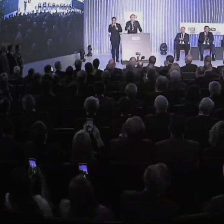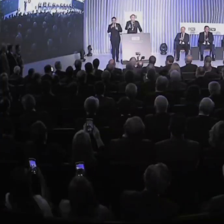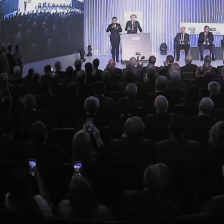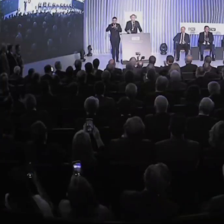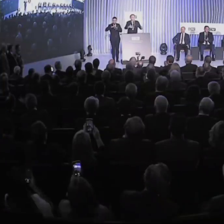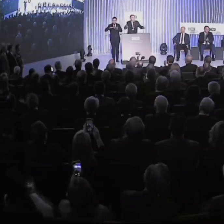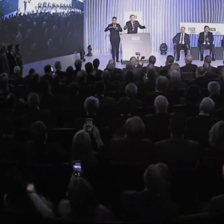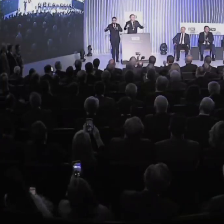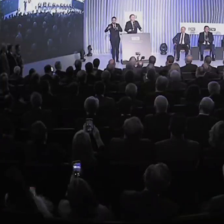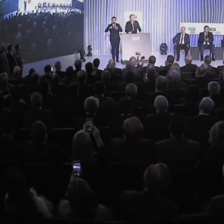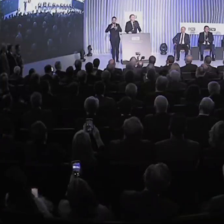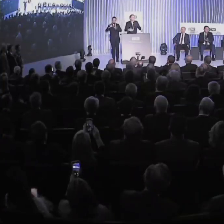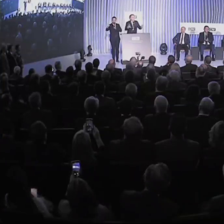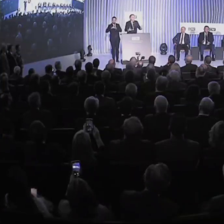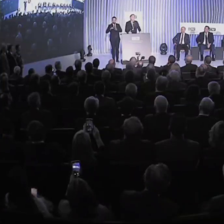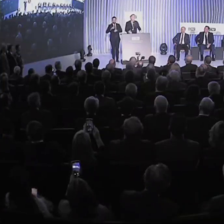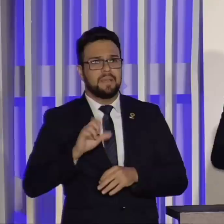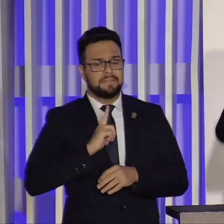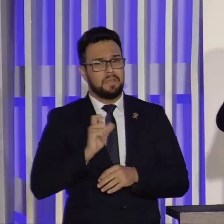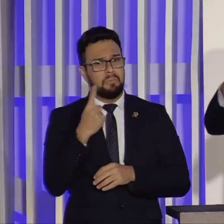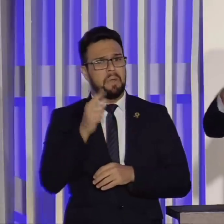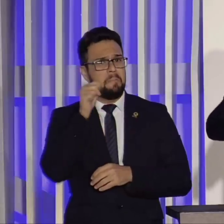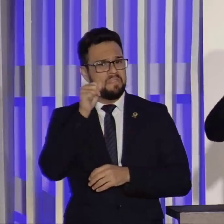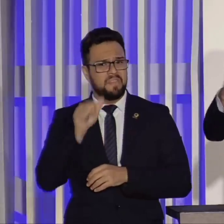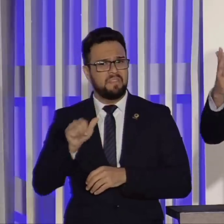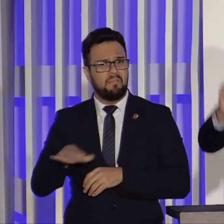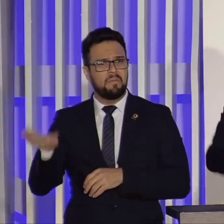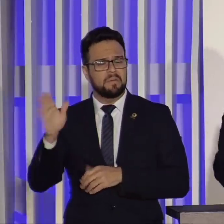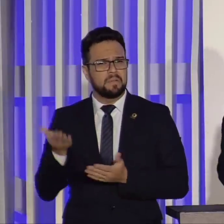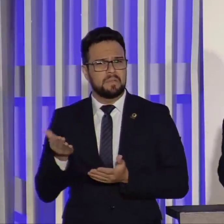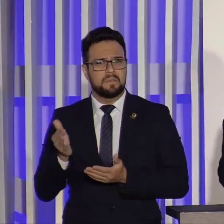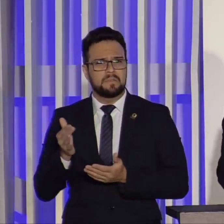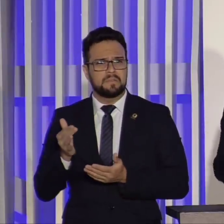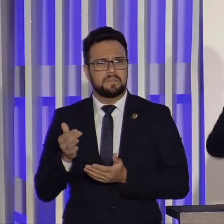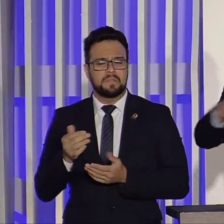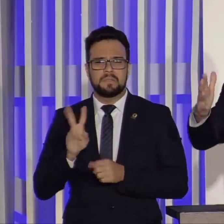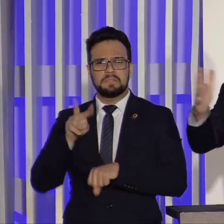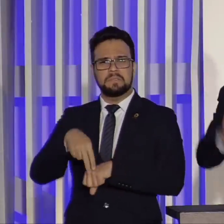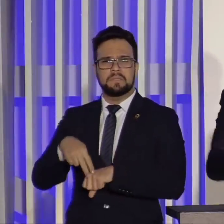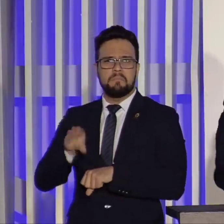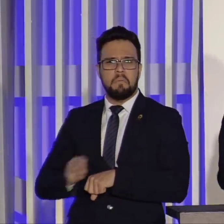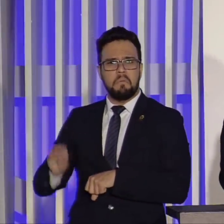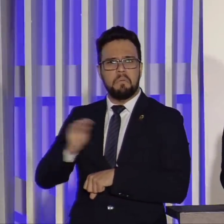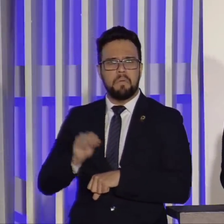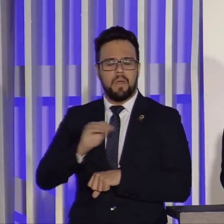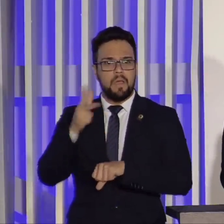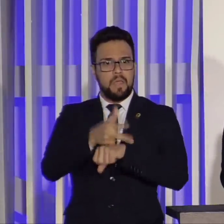Tem até uma pirralha que tudo que ela fala é a nossa imprensa. Ó a nossa imprensa, pelo amor de Deus, dá um destaque enorme.